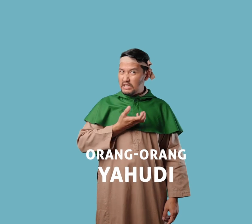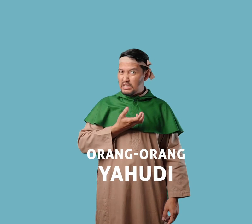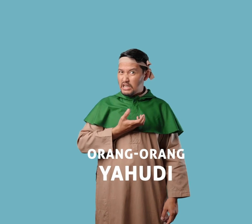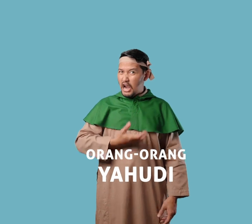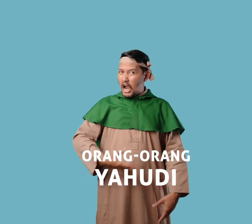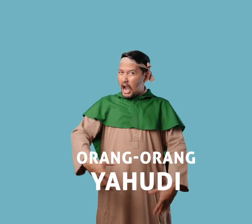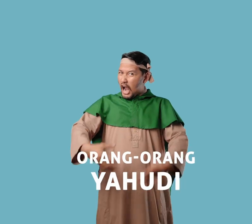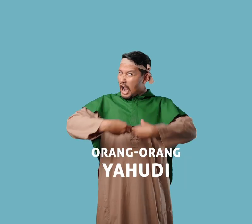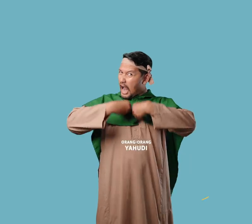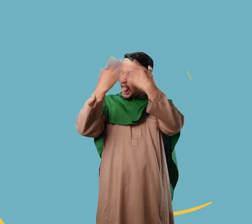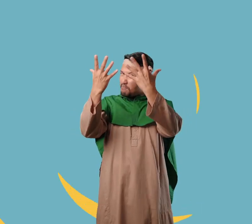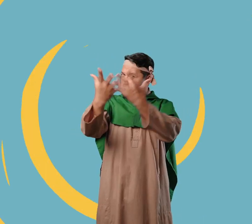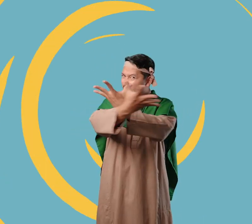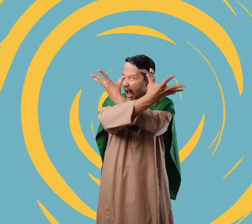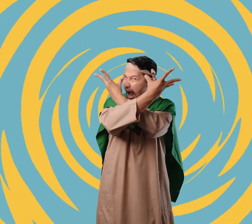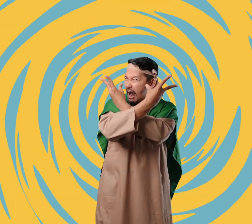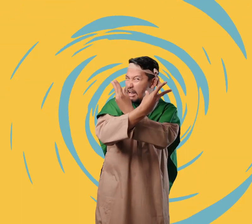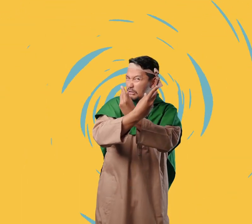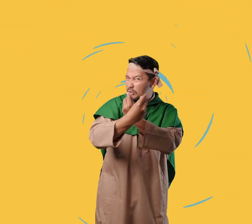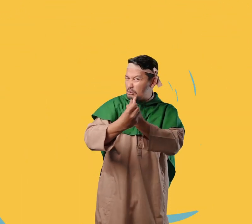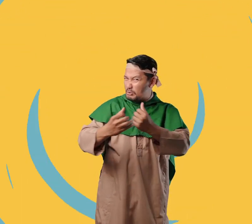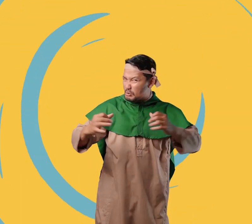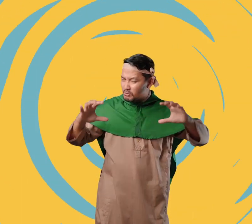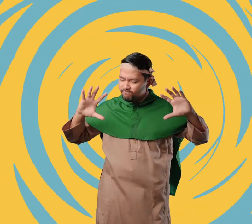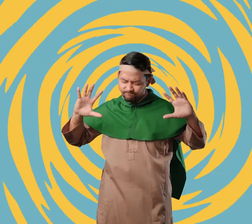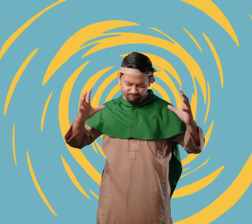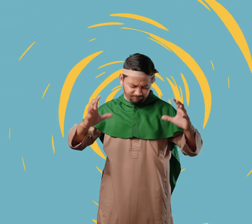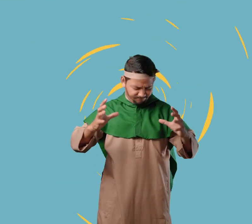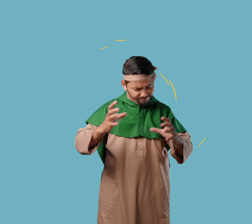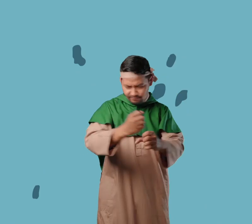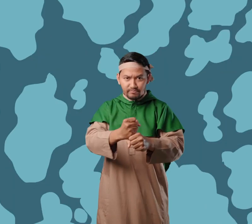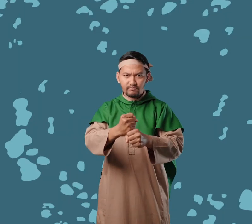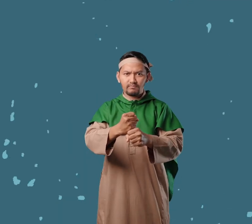mereka menginginkan agar status kenabian itu selamanya milik Bani Israel